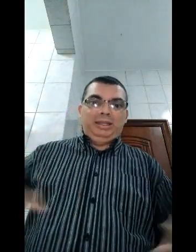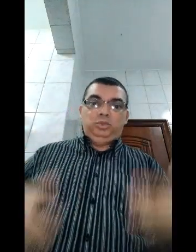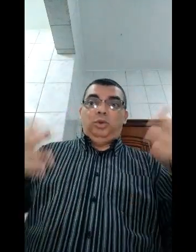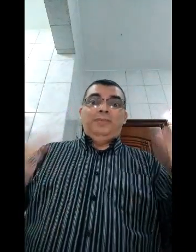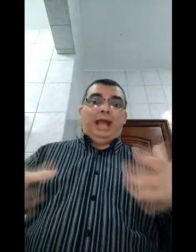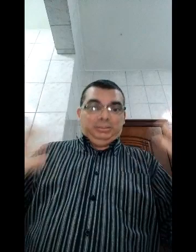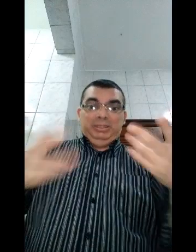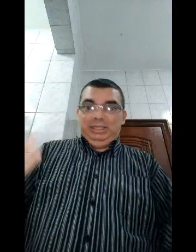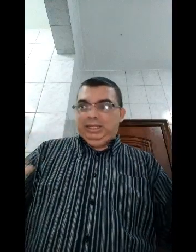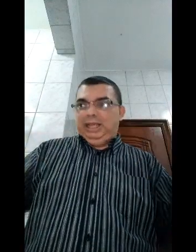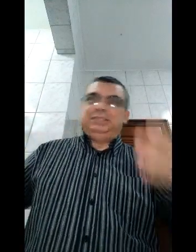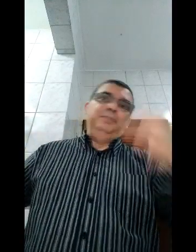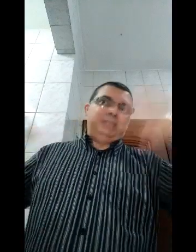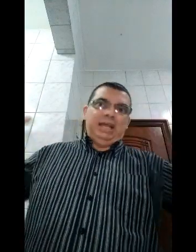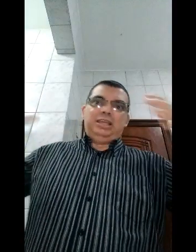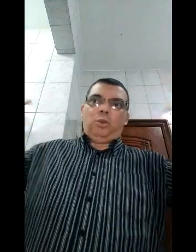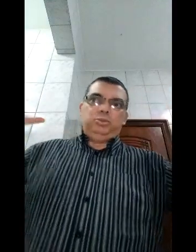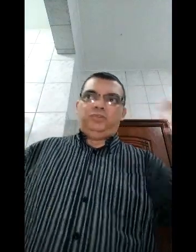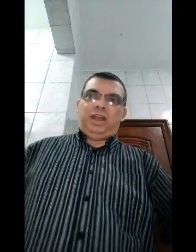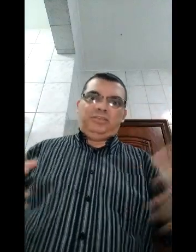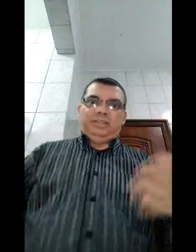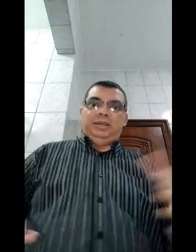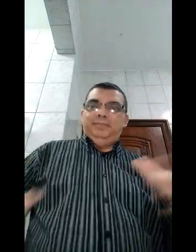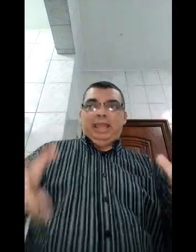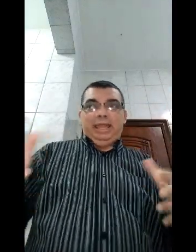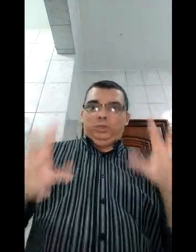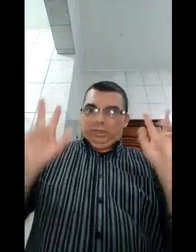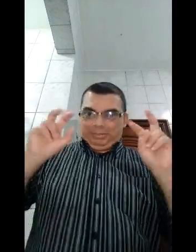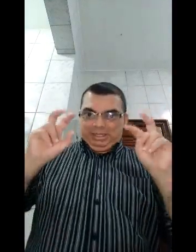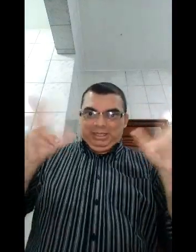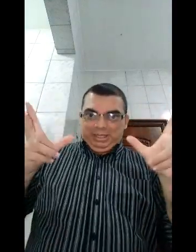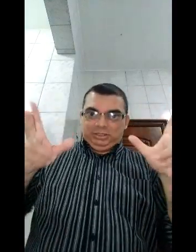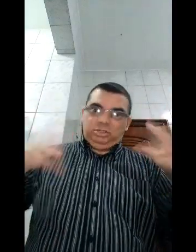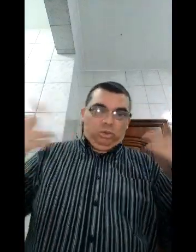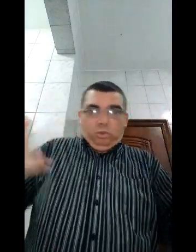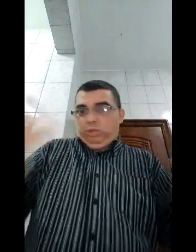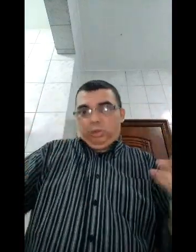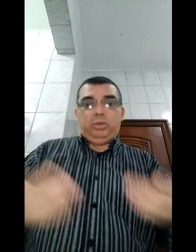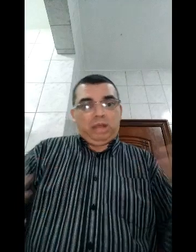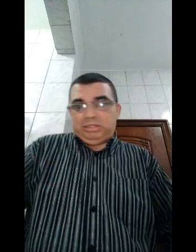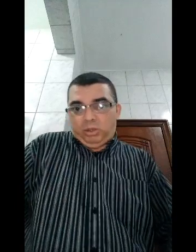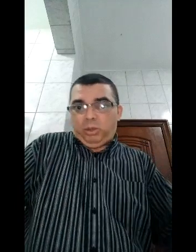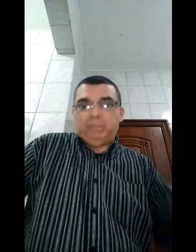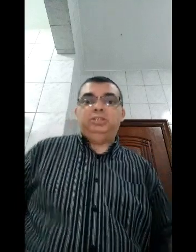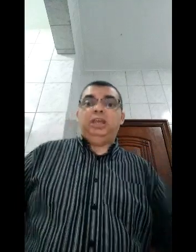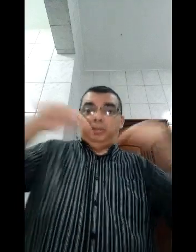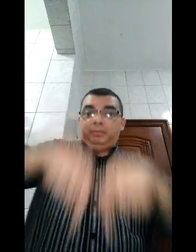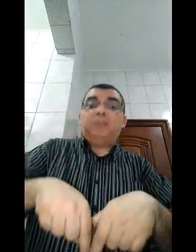marido, as meninas... Será que é como os outros falavam aqui? Era duas amiguinhas? Ou não? Era um casal realmente? E aí? O